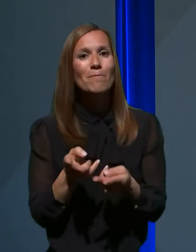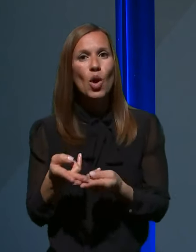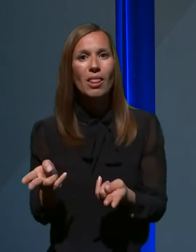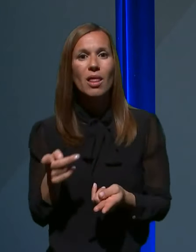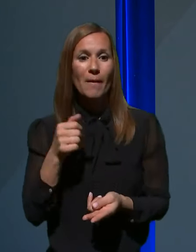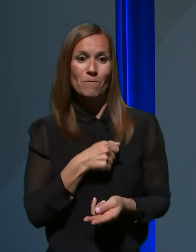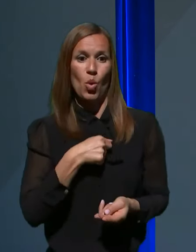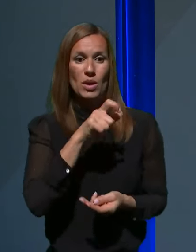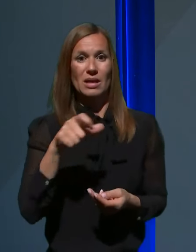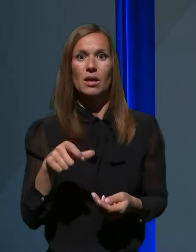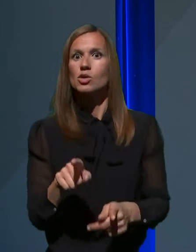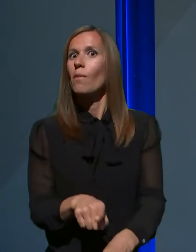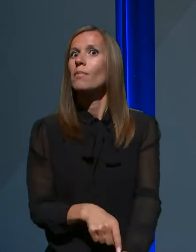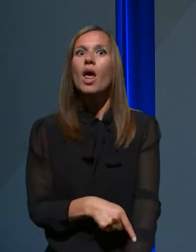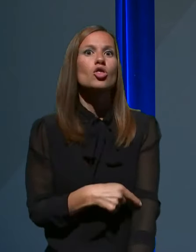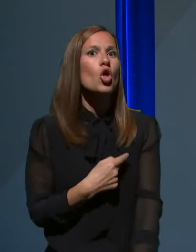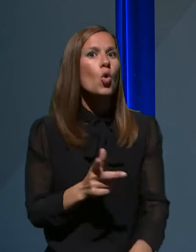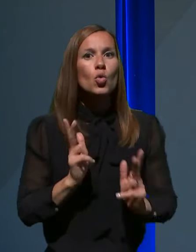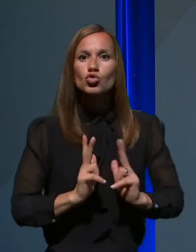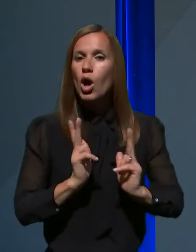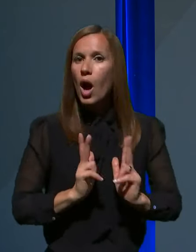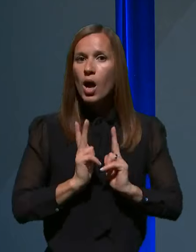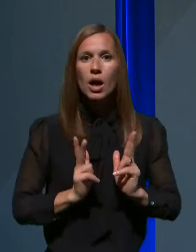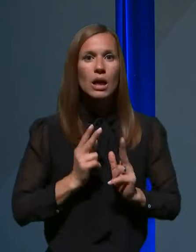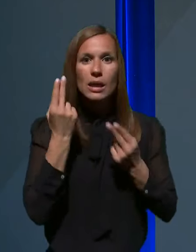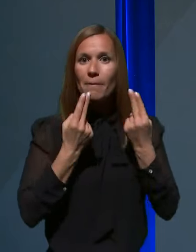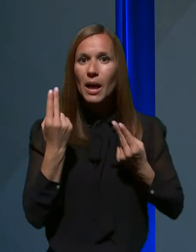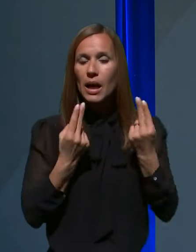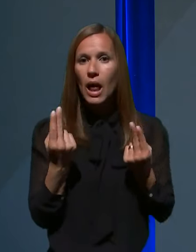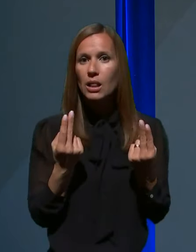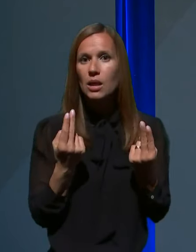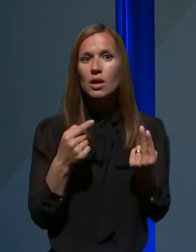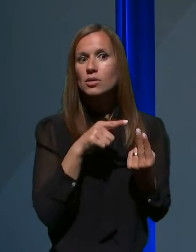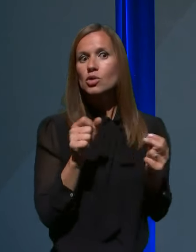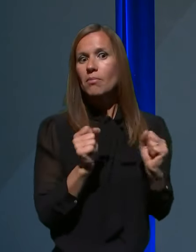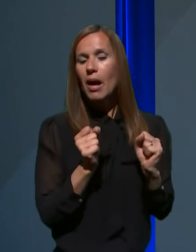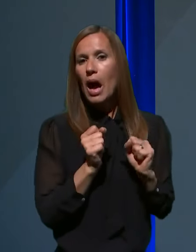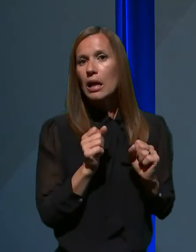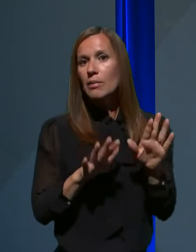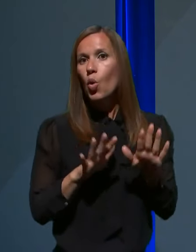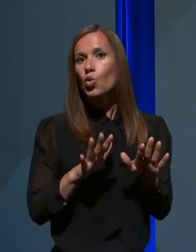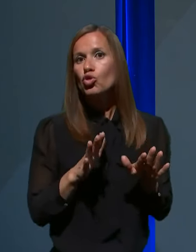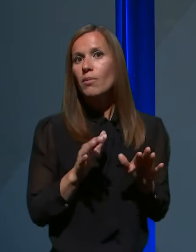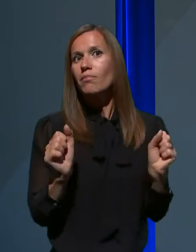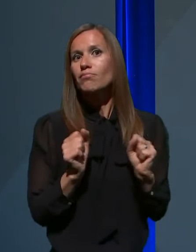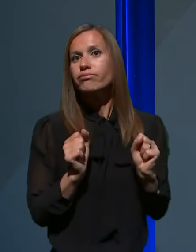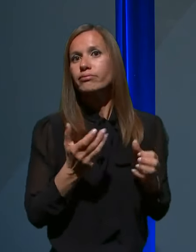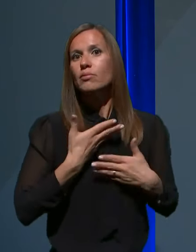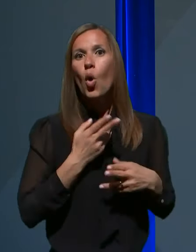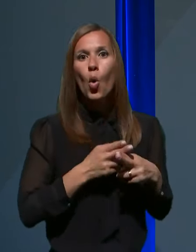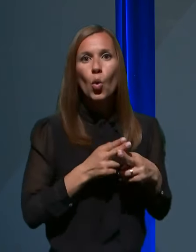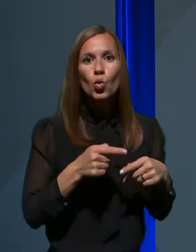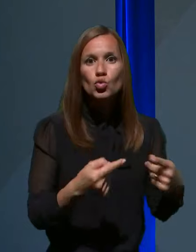so predolgo čakali na pregled v bojazni, morda pred okužbo, morda pred nedelovanjem